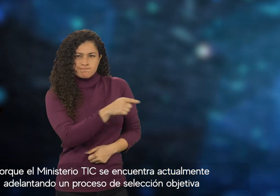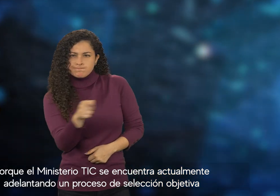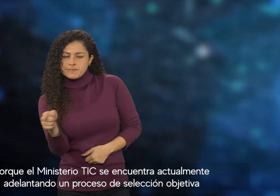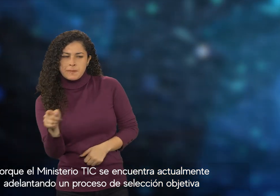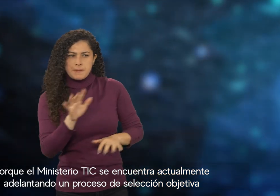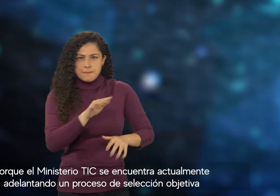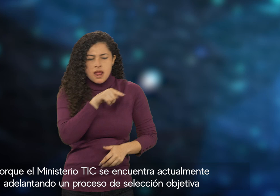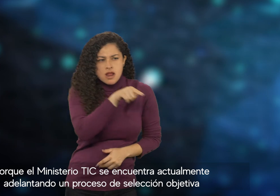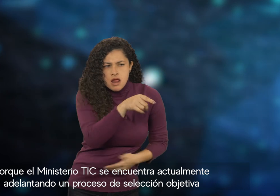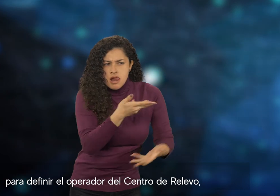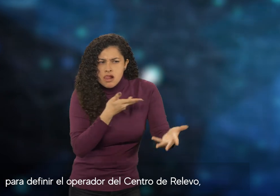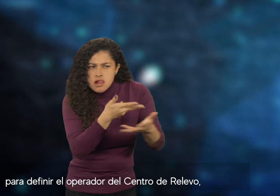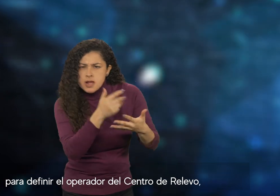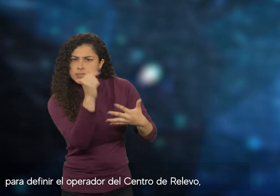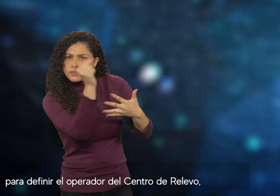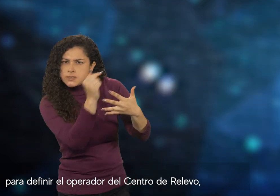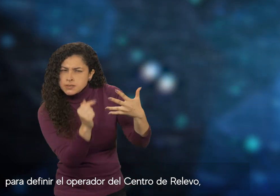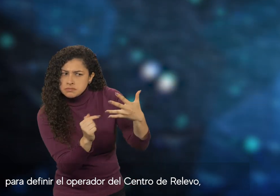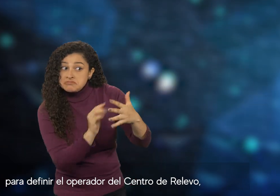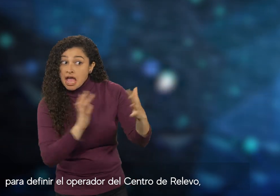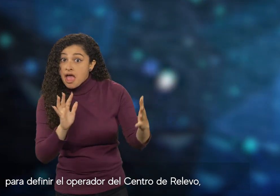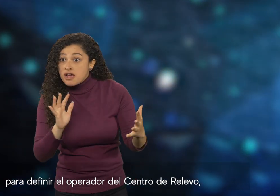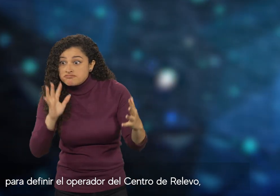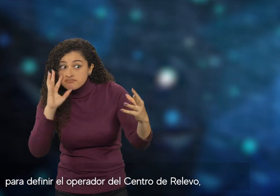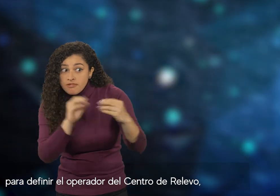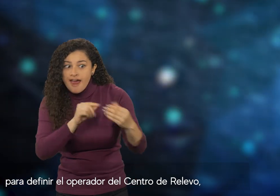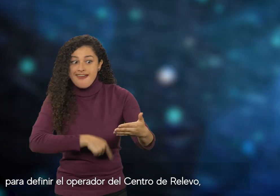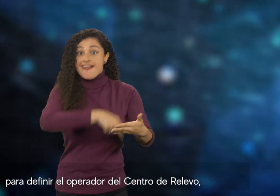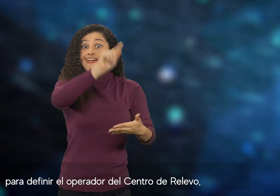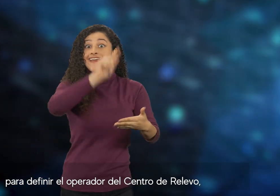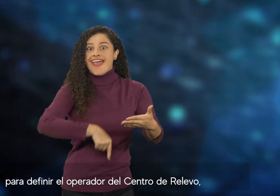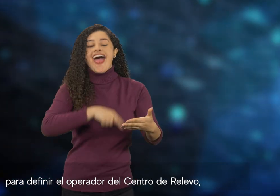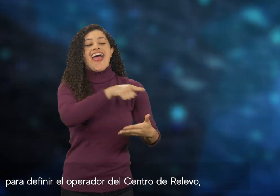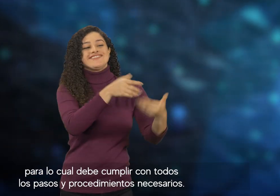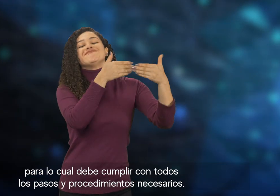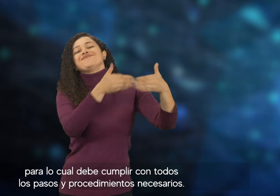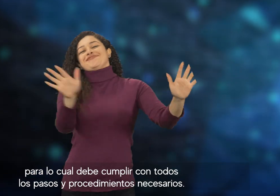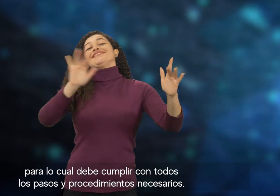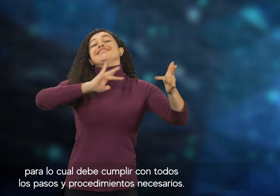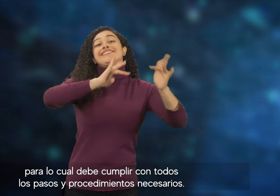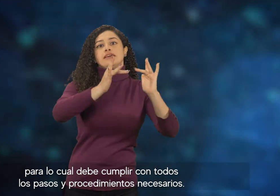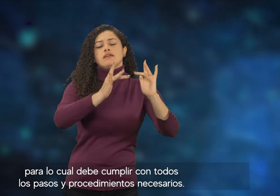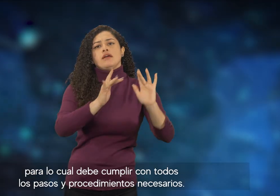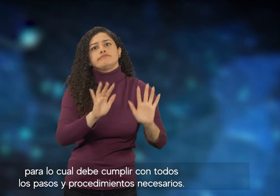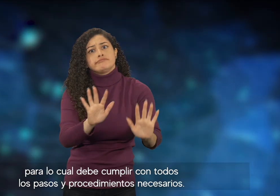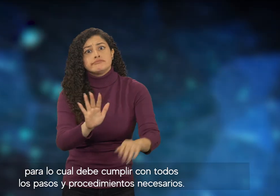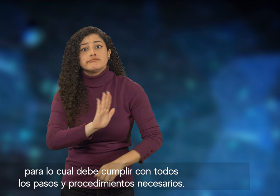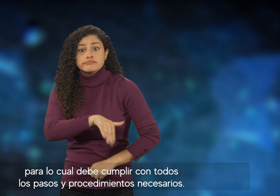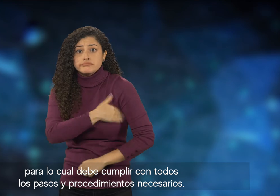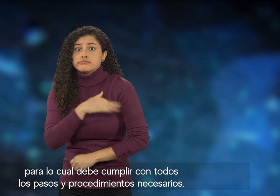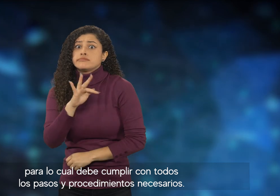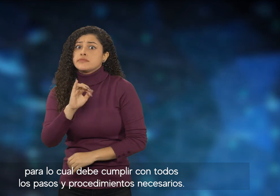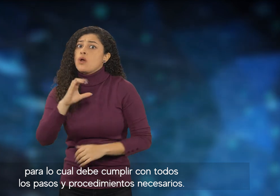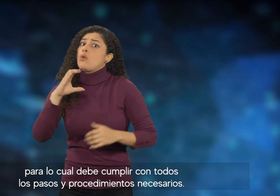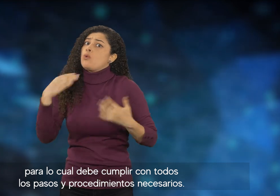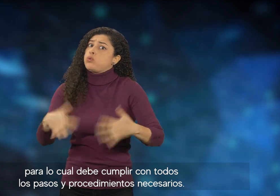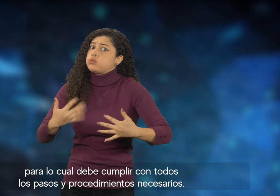objetiva para definir el operador del centro de relevo, para lo cual debe cumplir con todos los pasos y